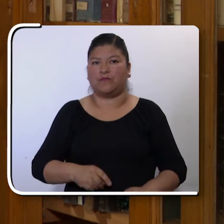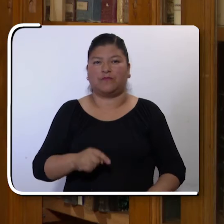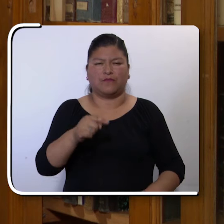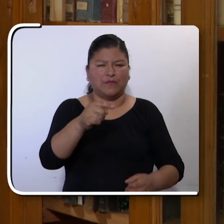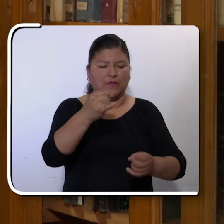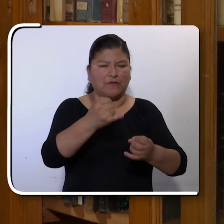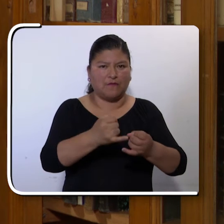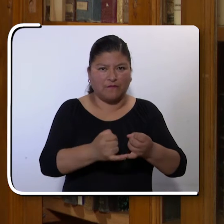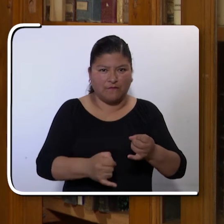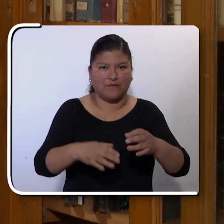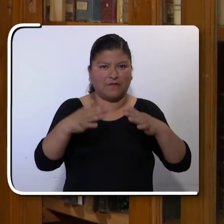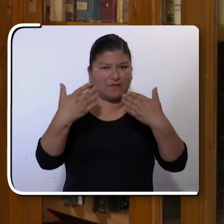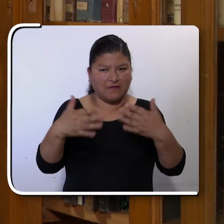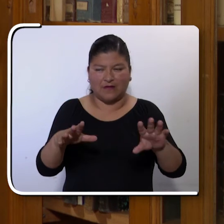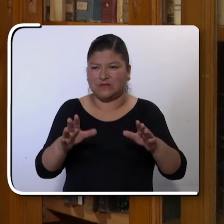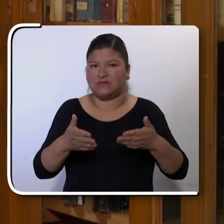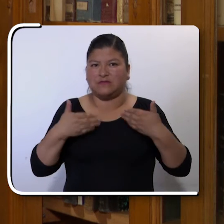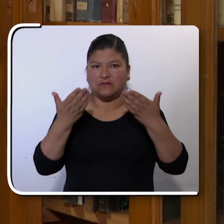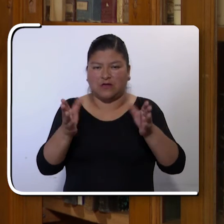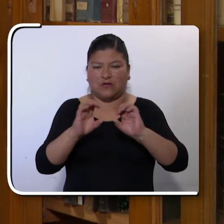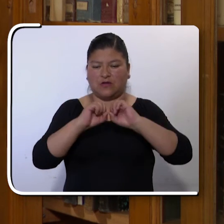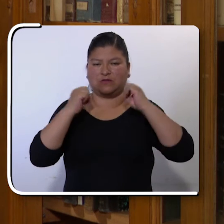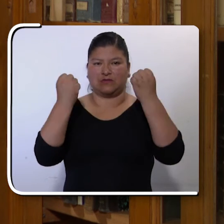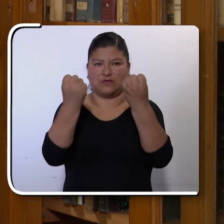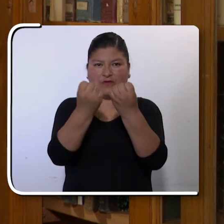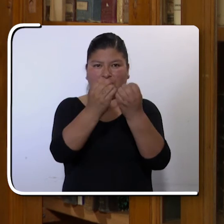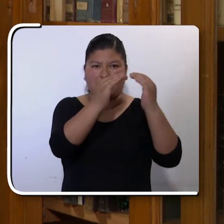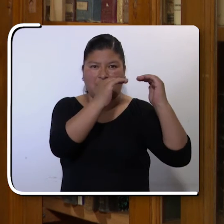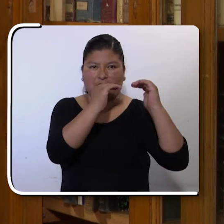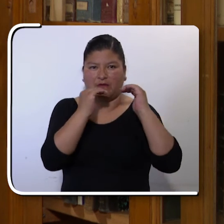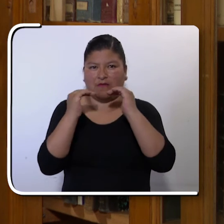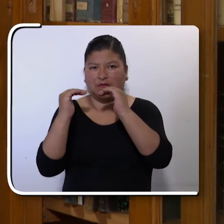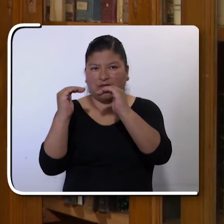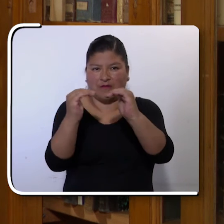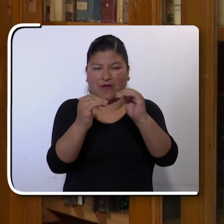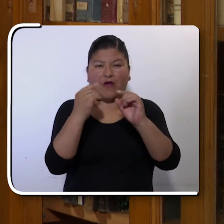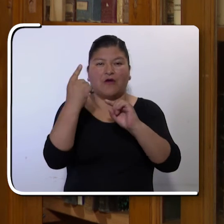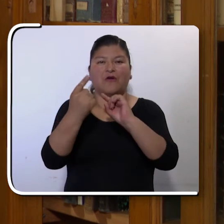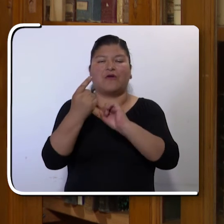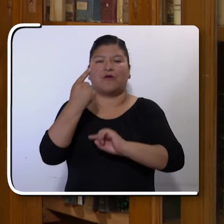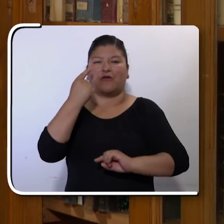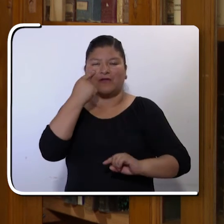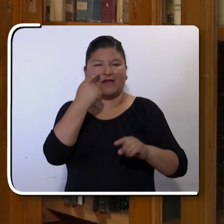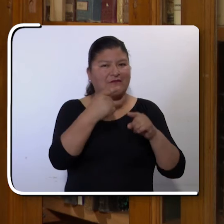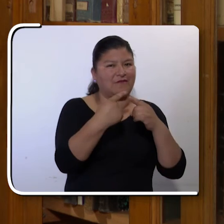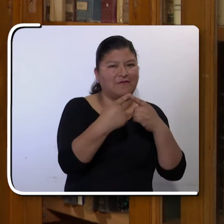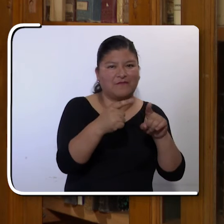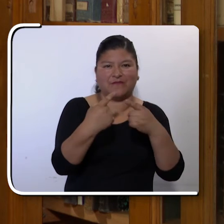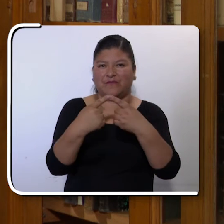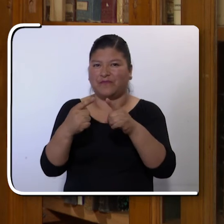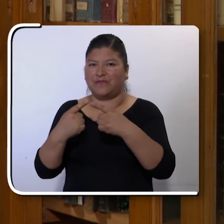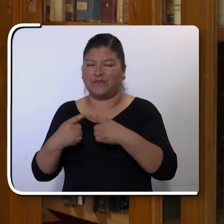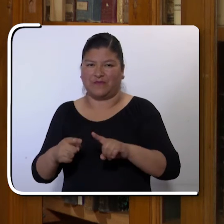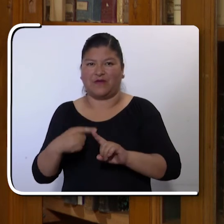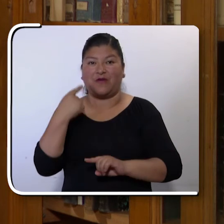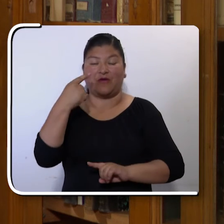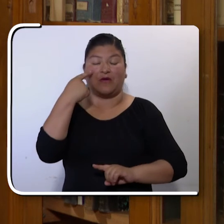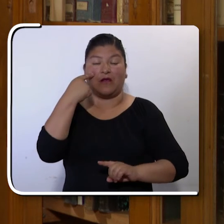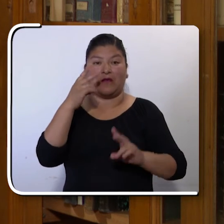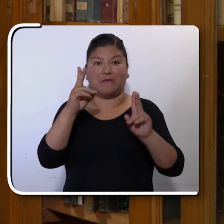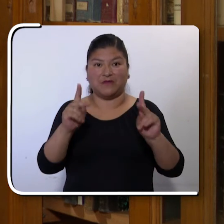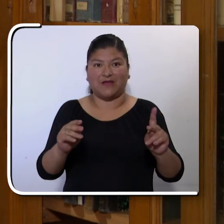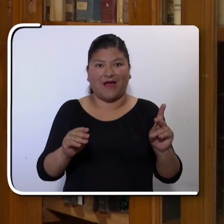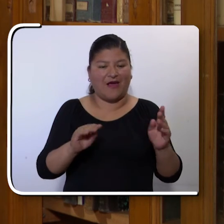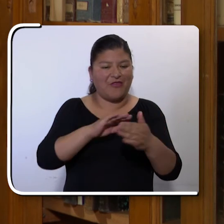Como fin es establecer una sociedad cada vez más equitativa, reconocer esa diversidad y reconocer a las